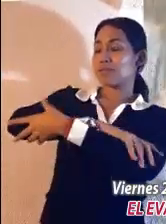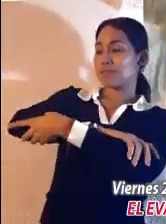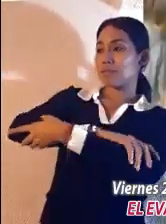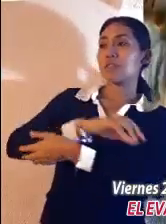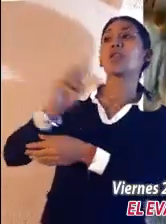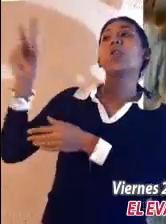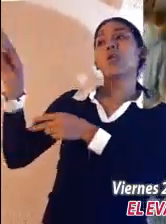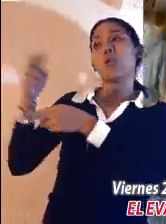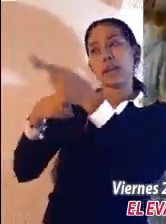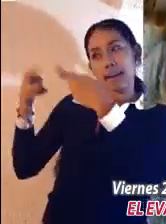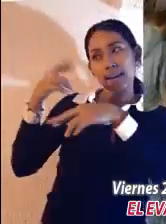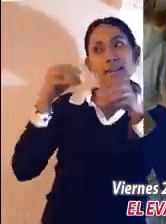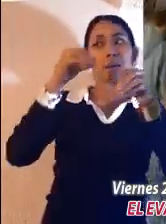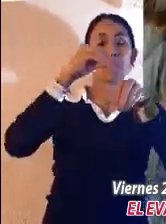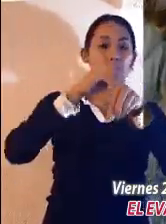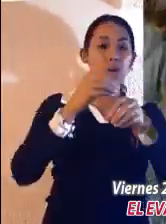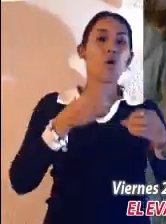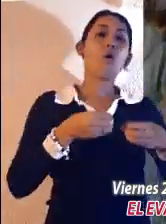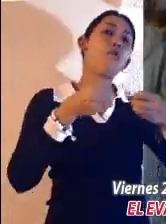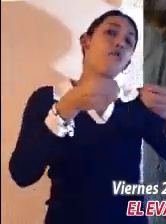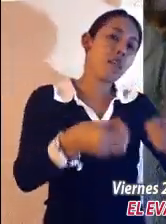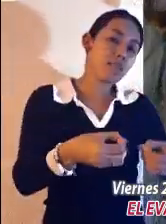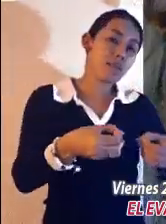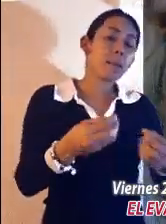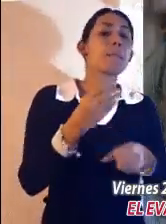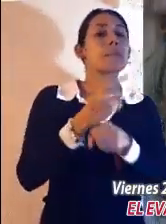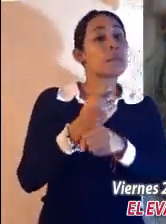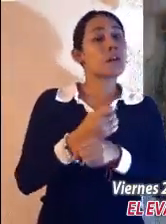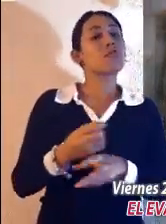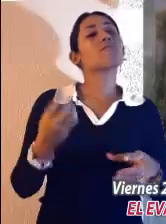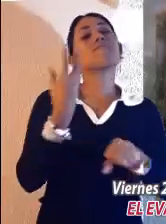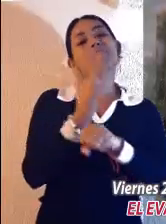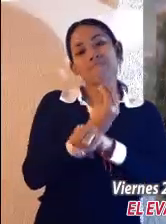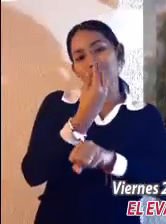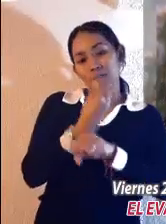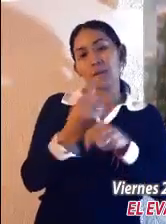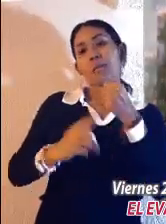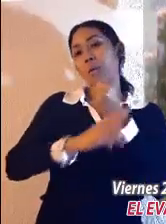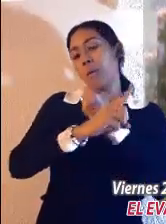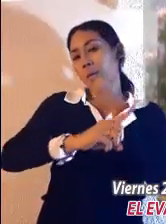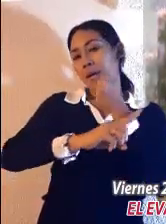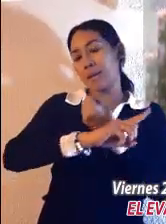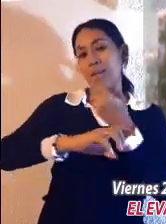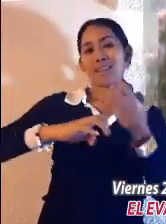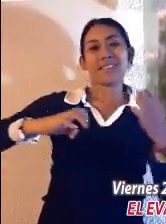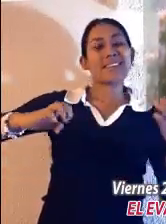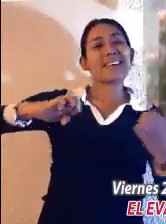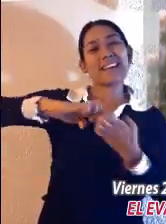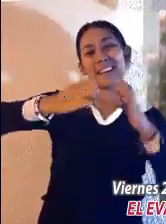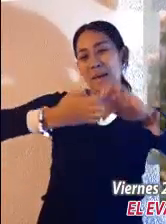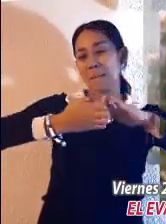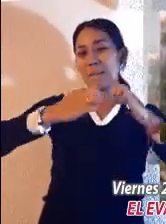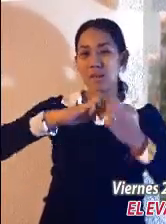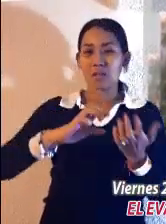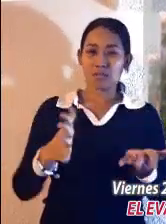presentar tu ofrenda. Arréglate pronto con tu adversario mientras vas con él por el camino. No